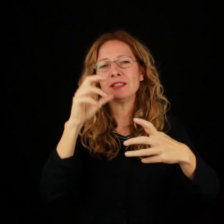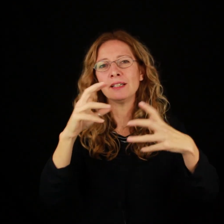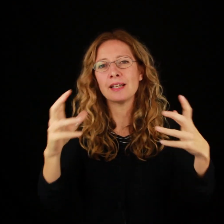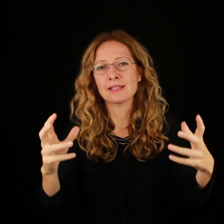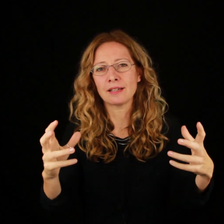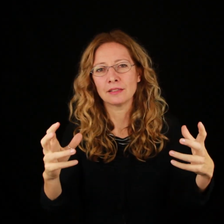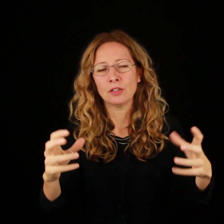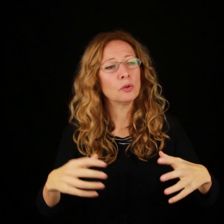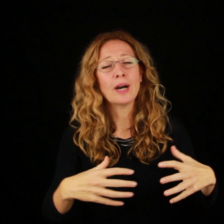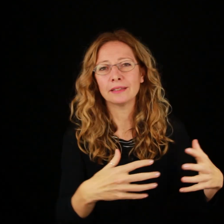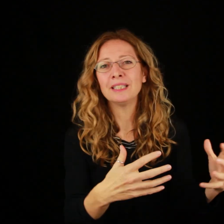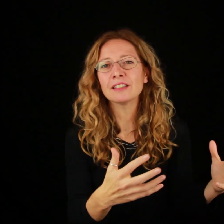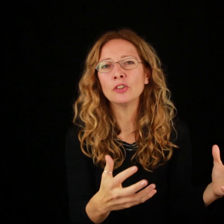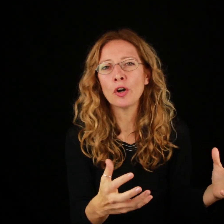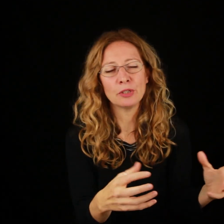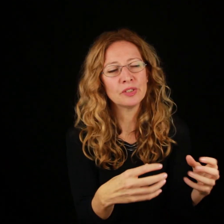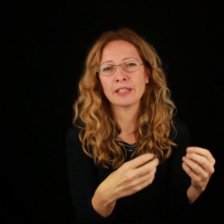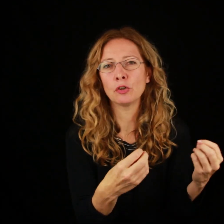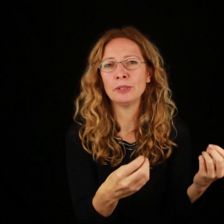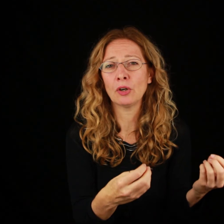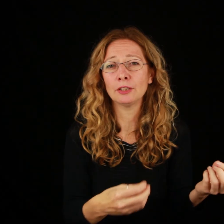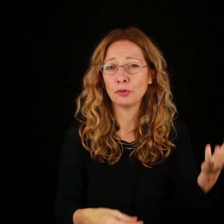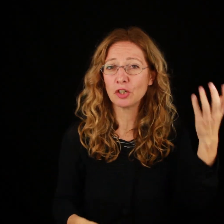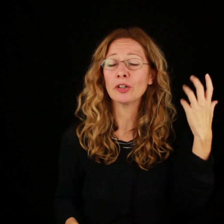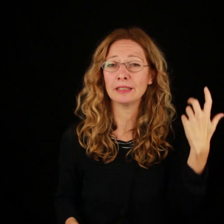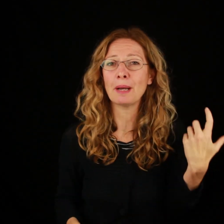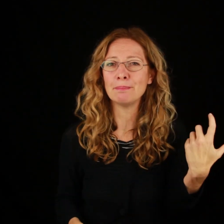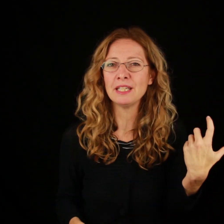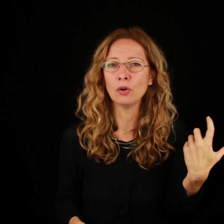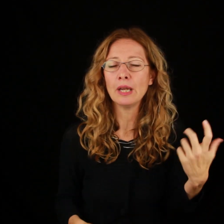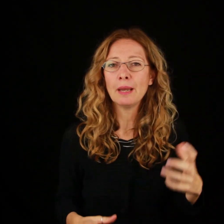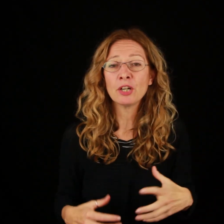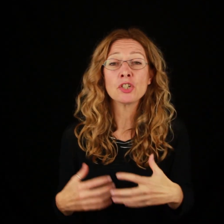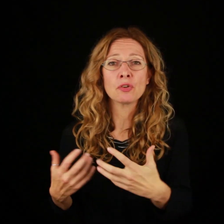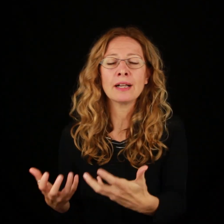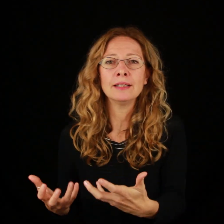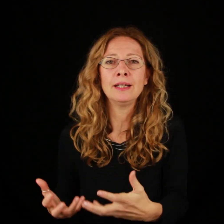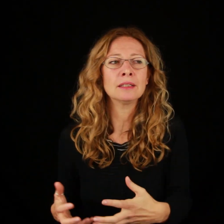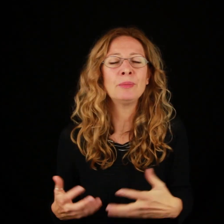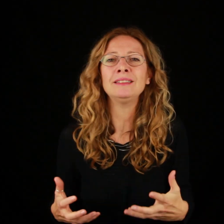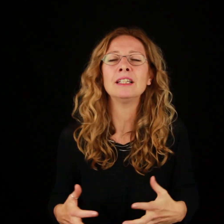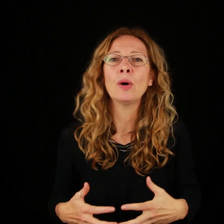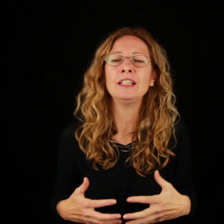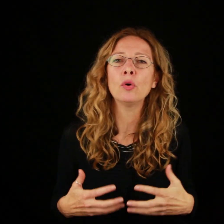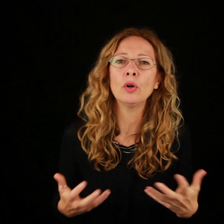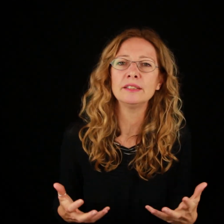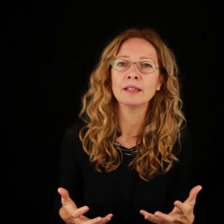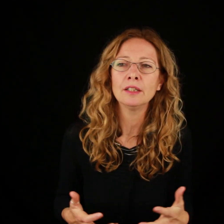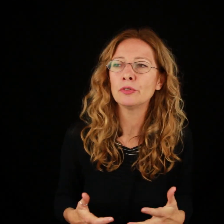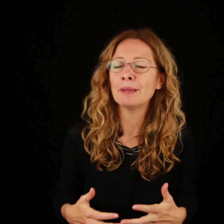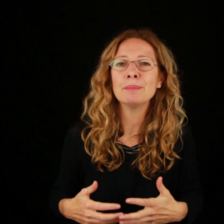tenerezza, lo guarda mentre dorme, lo vede raggomitolato, lo ricorda bambino, però ci sono anche degli altri momenti nei quali lo odia, vorrebbe